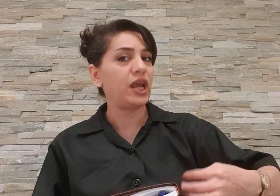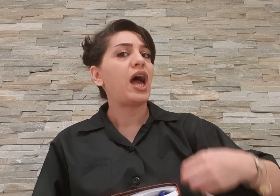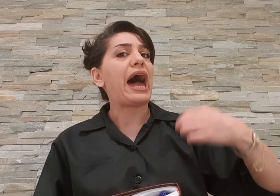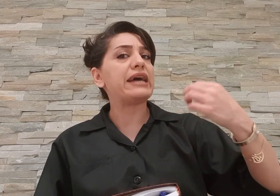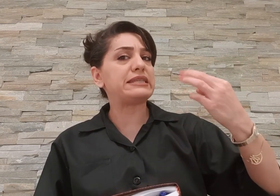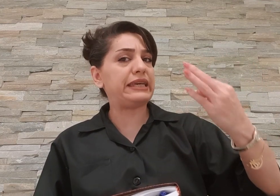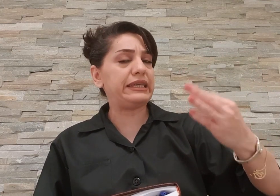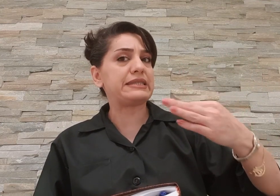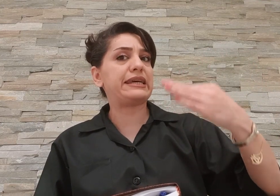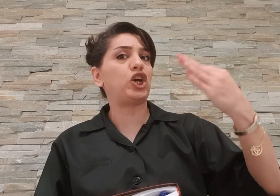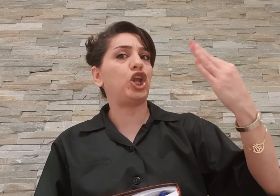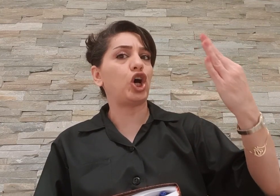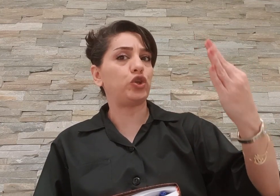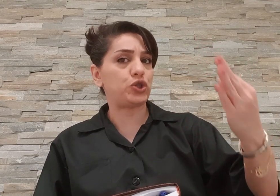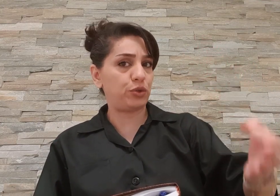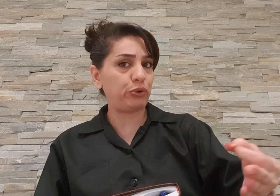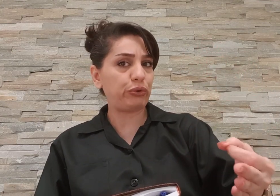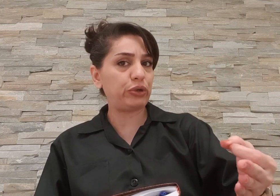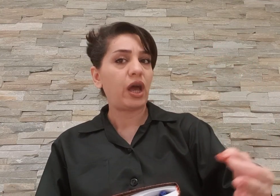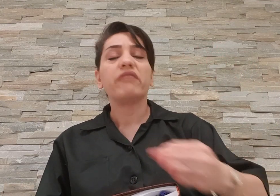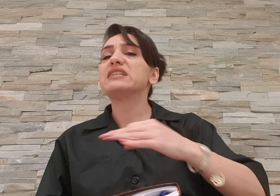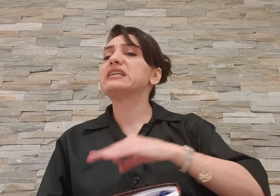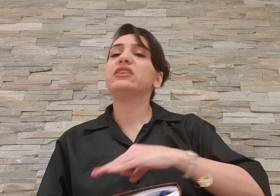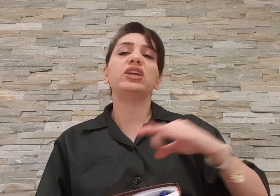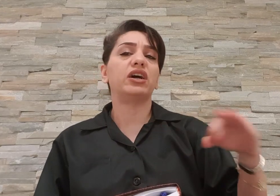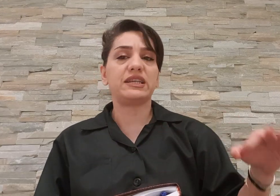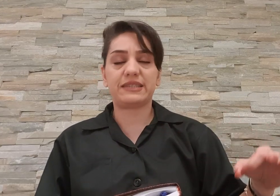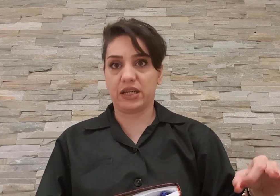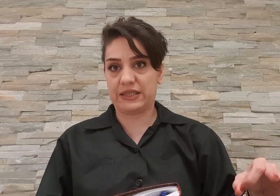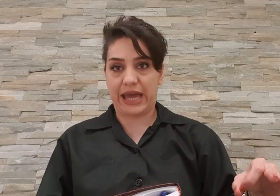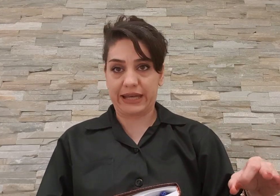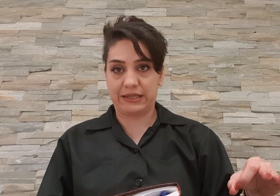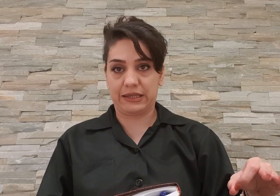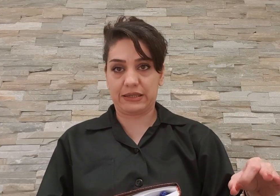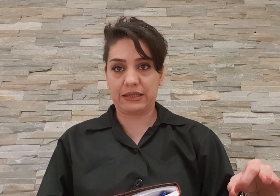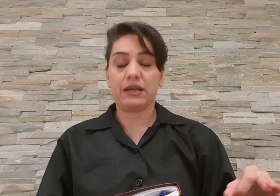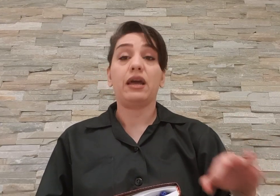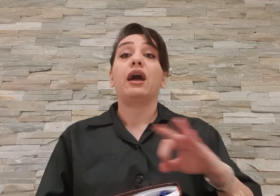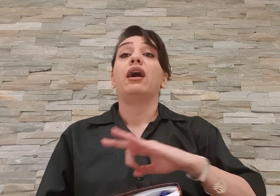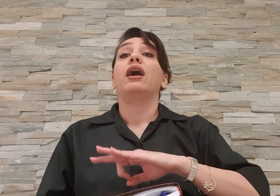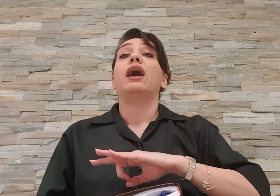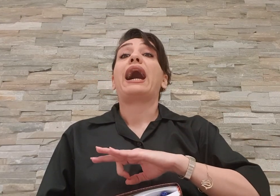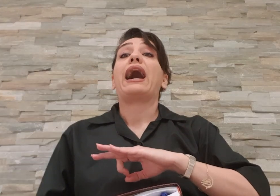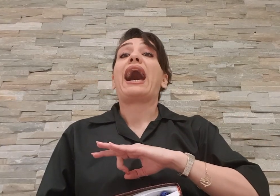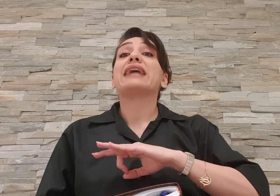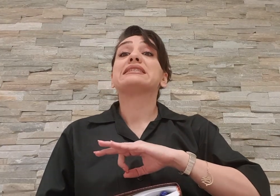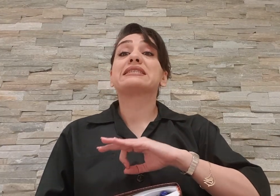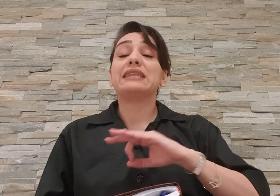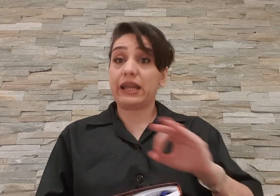از این سریال گاندو چی بود و زندانی های سیاسی عزیز اصلا